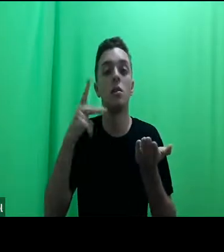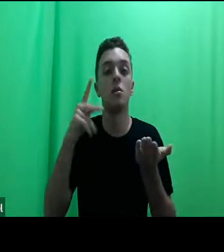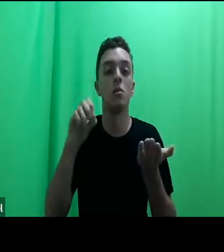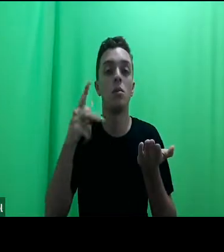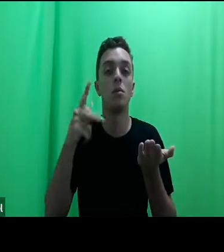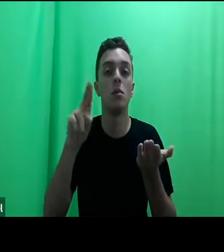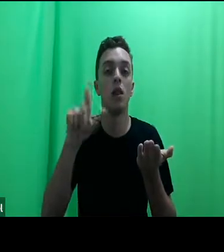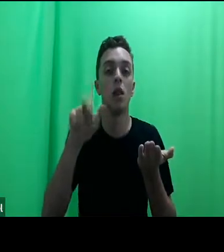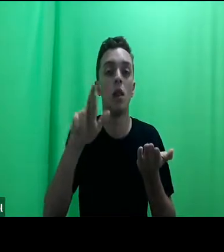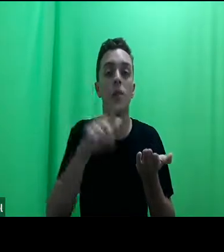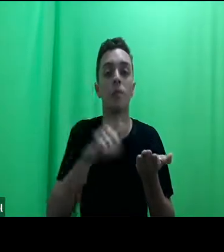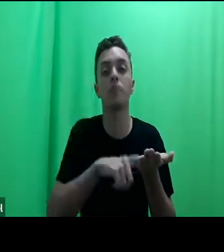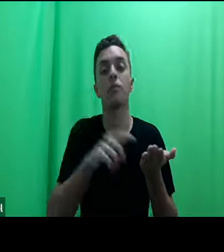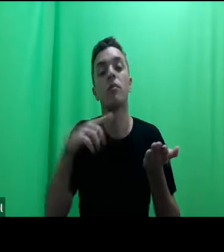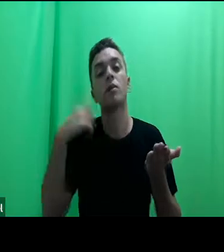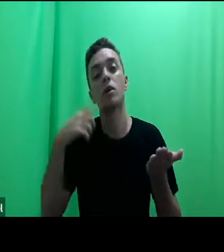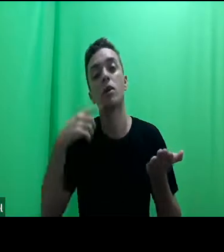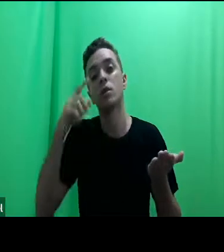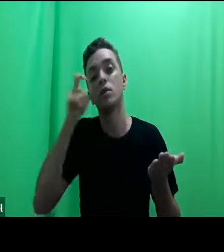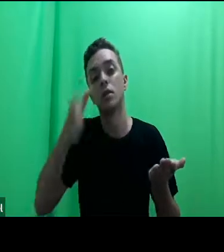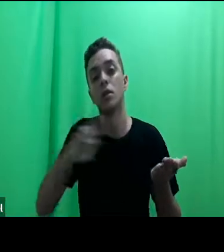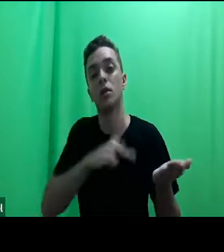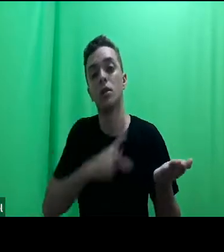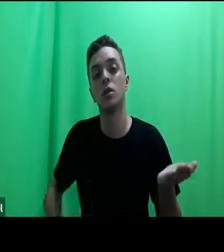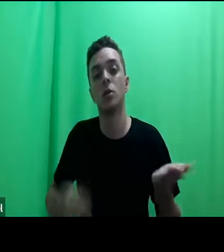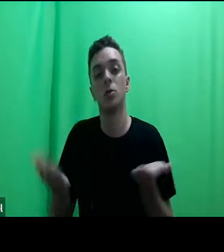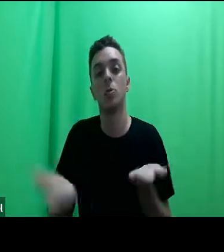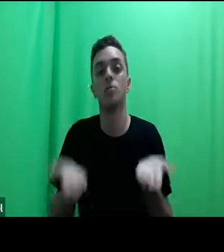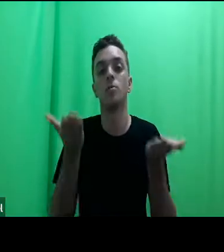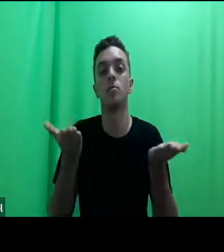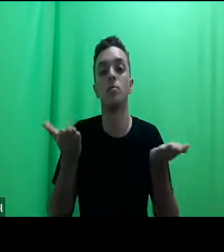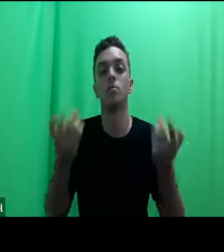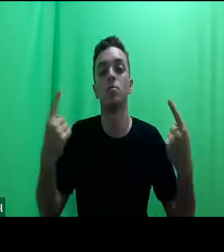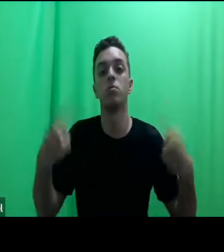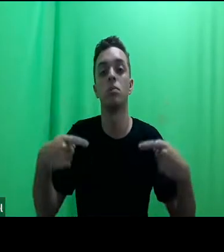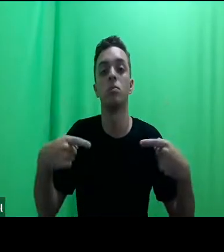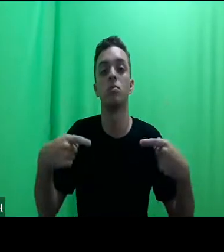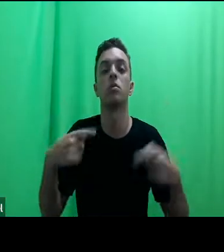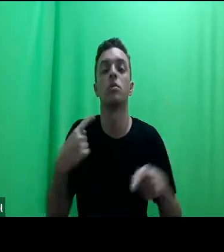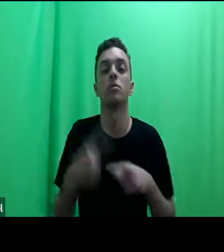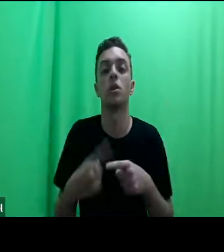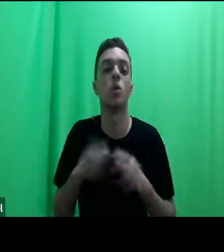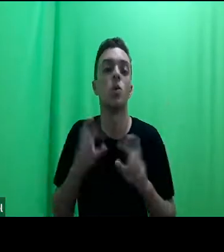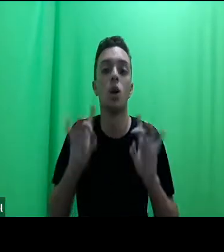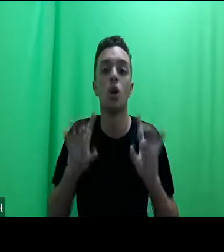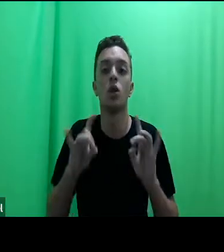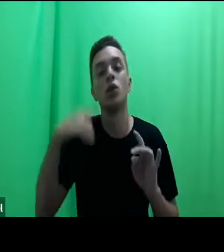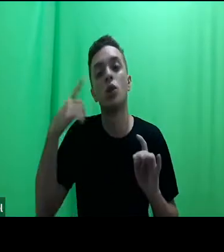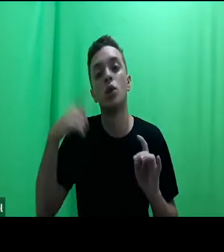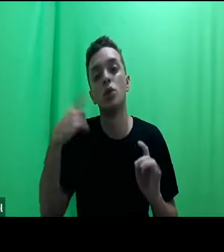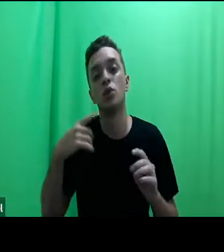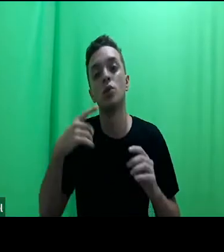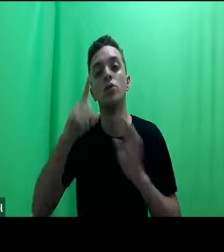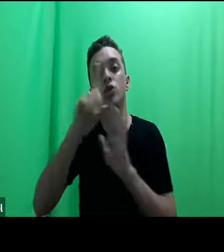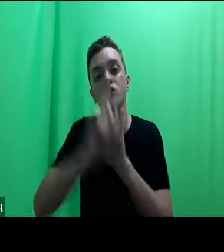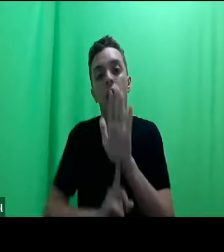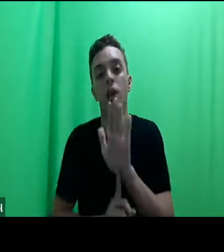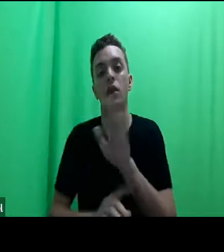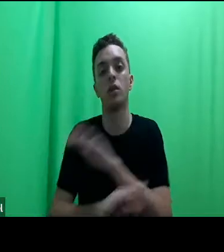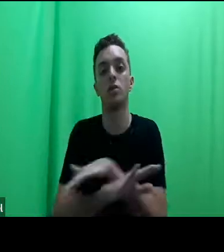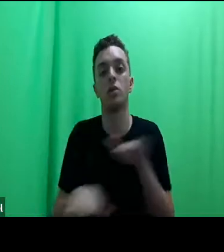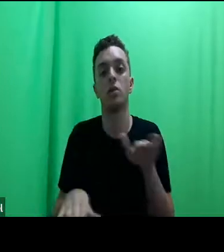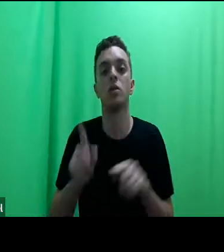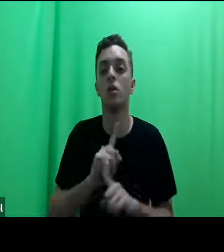ela não centra seu trabalho apenas no direito, no direito estatal ou no uso do litígio